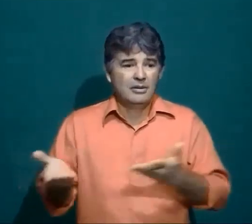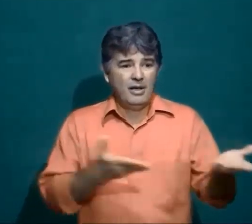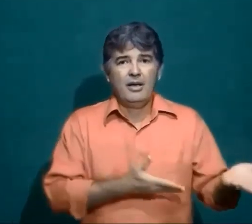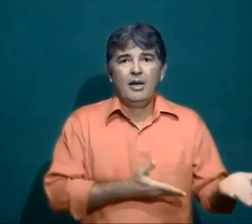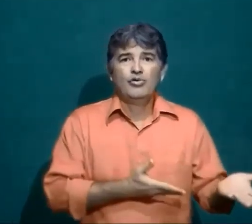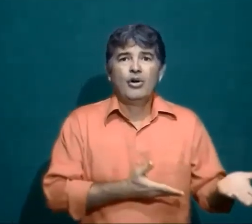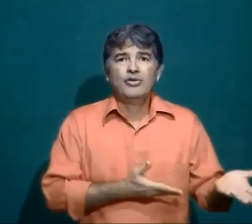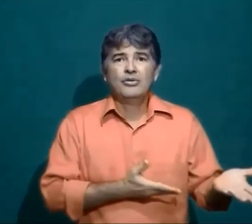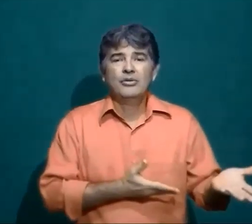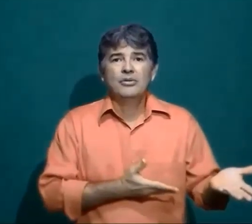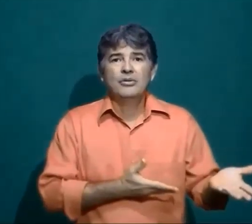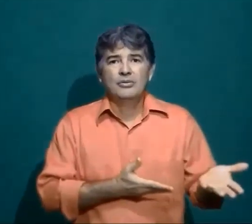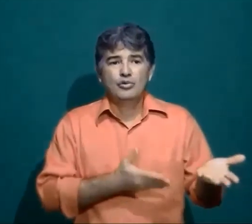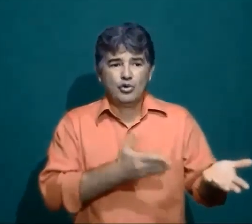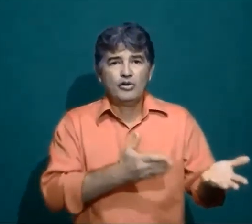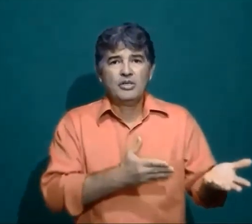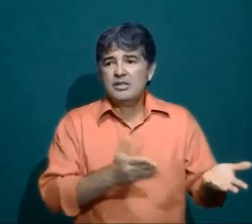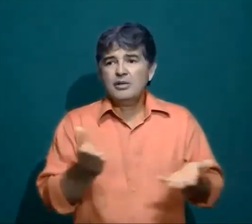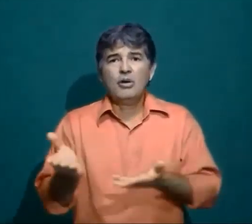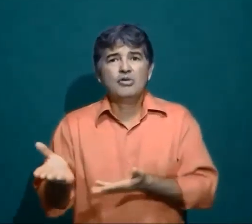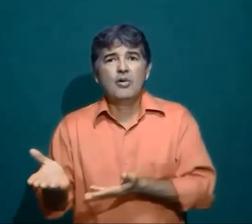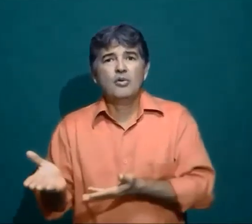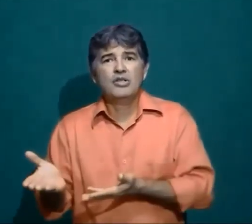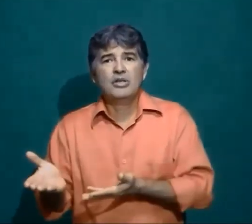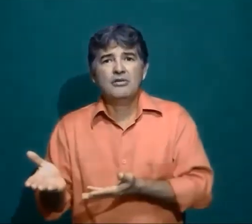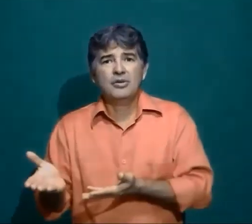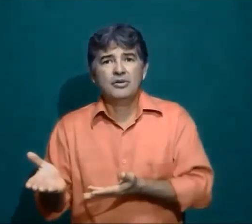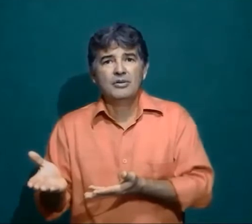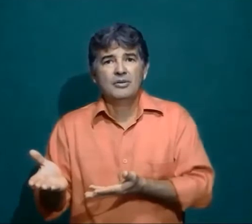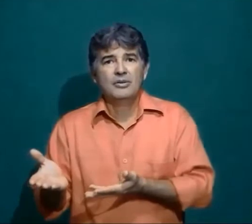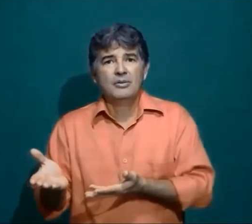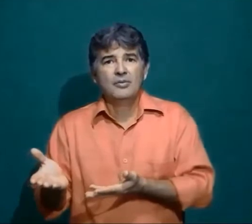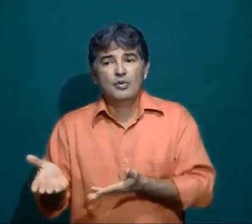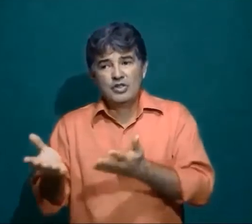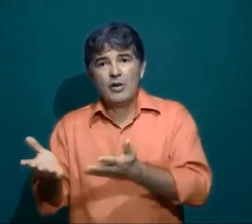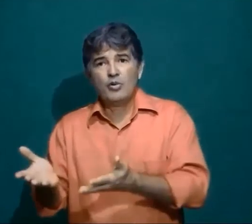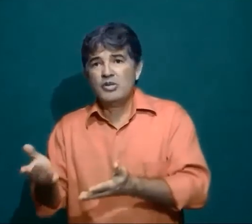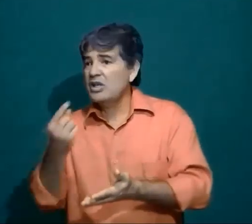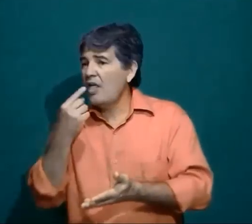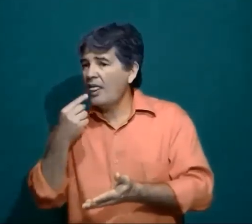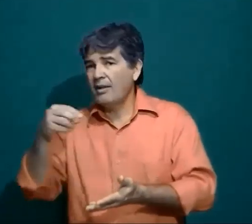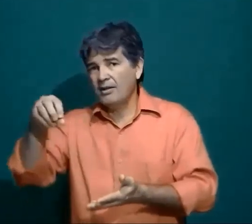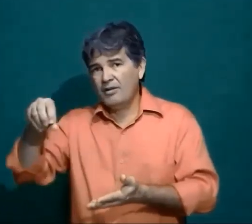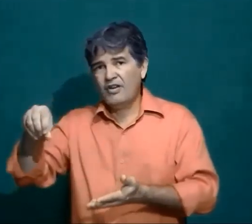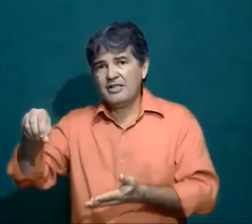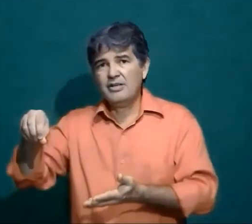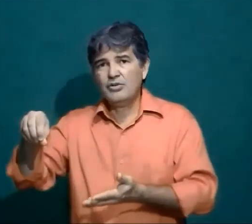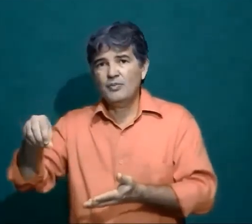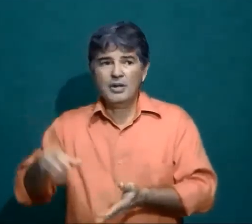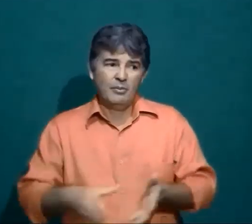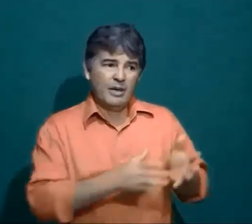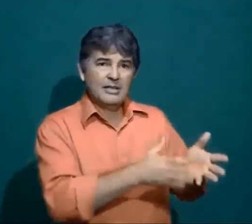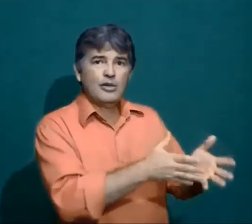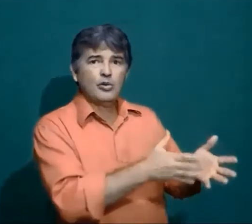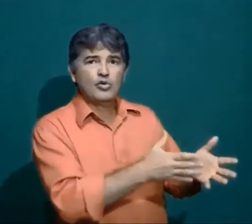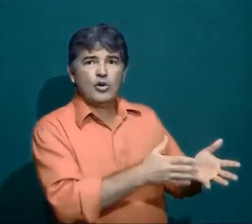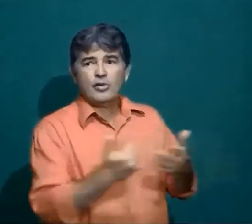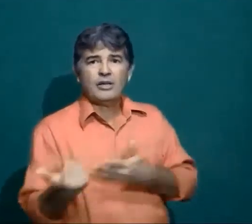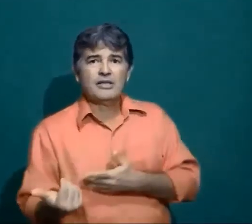É o sódio O sódio em si Não é o sal comestível O sal comestível Não é Que faz isso Mas nem todo sódio está